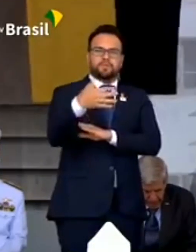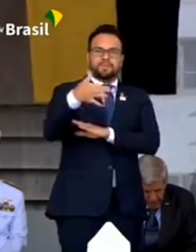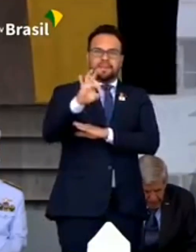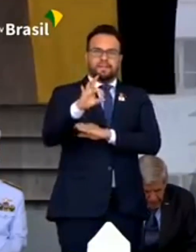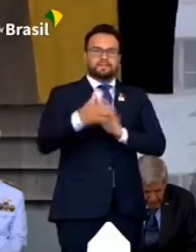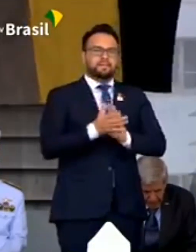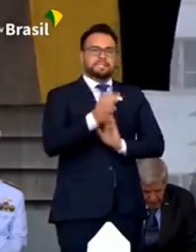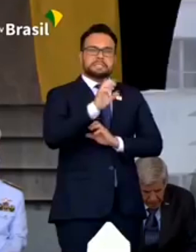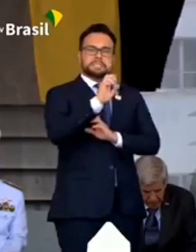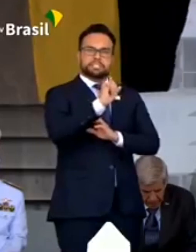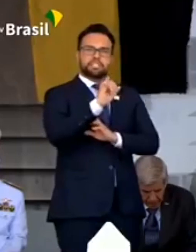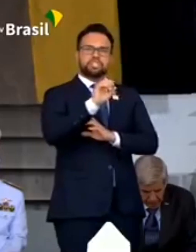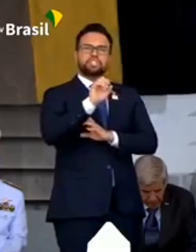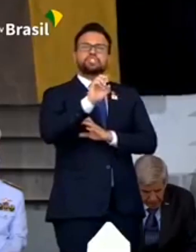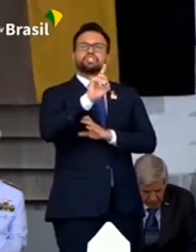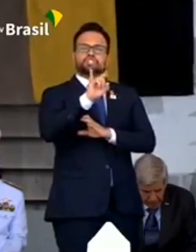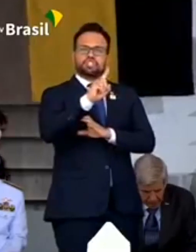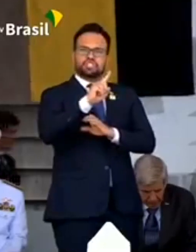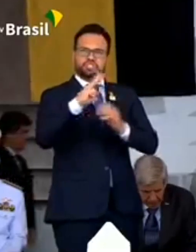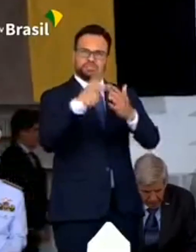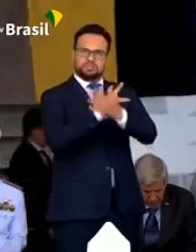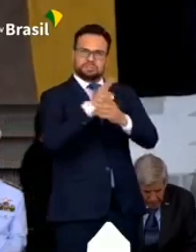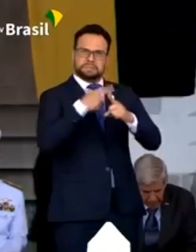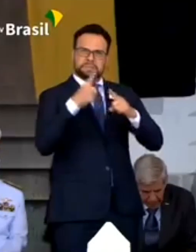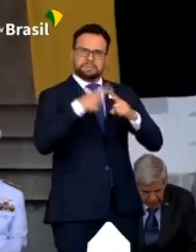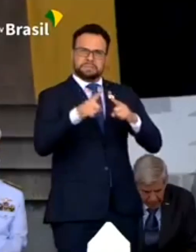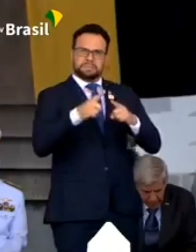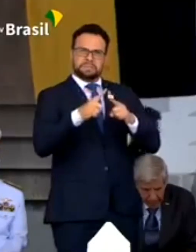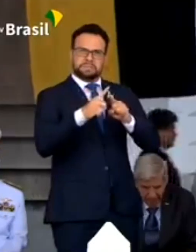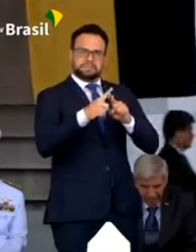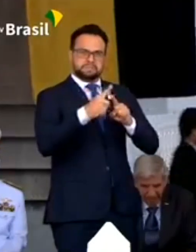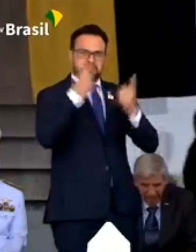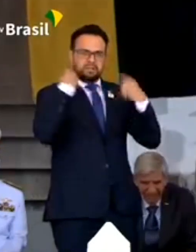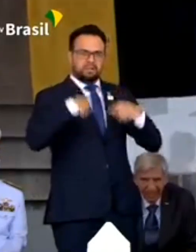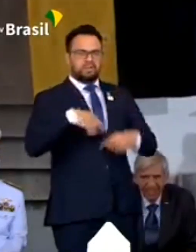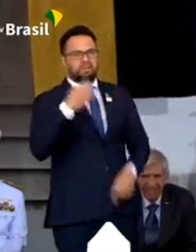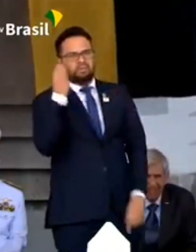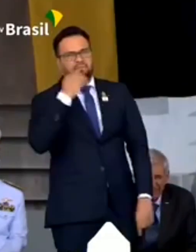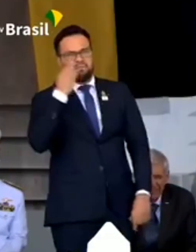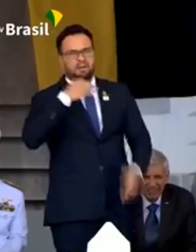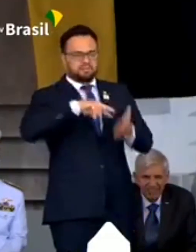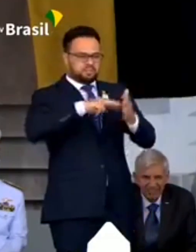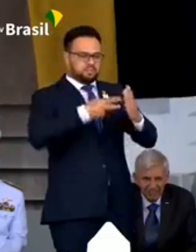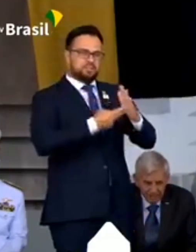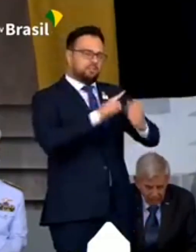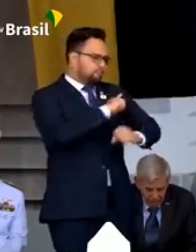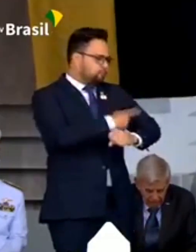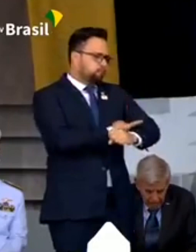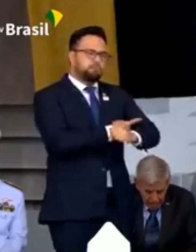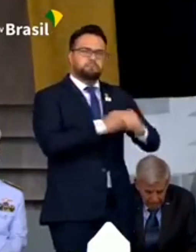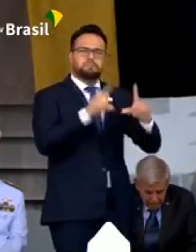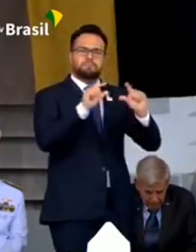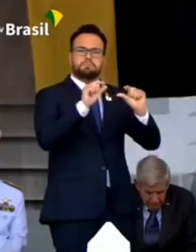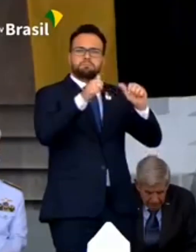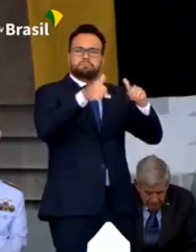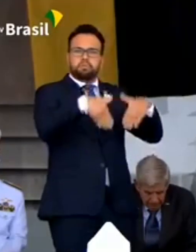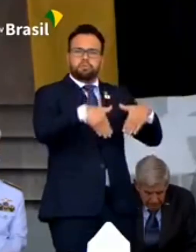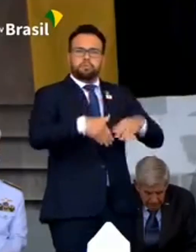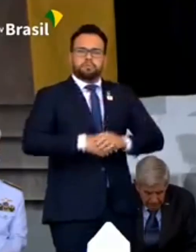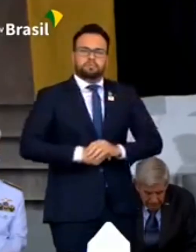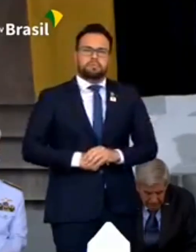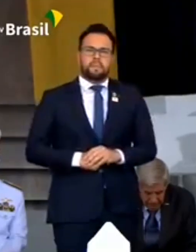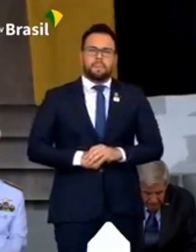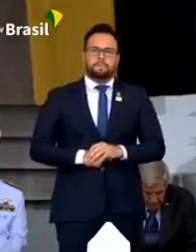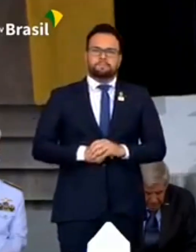mostrais fraco no dia da angústia, é que tua força é pequena. A história